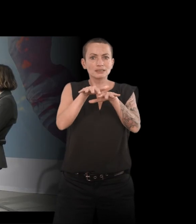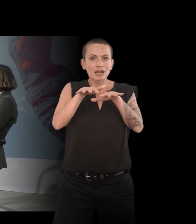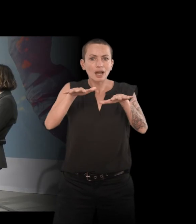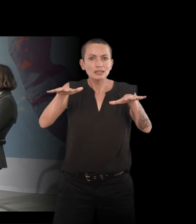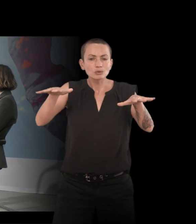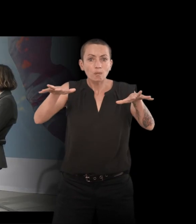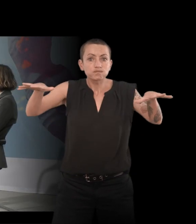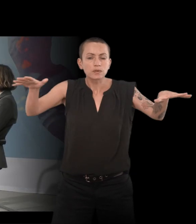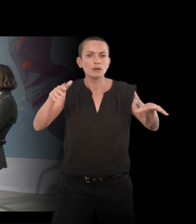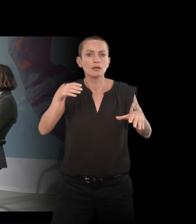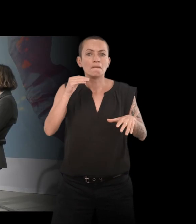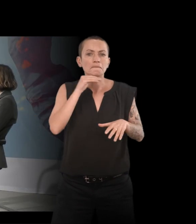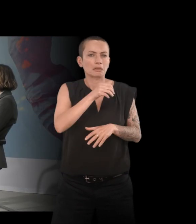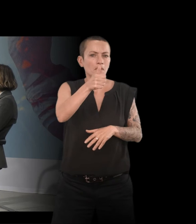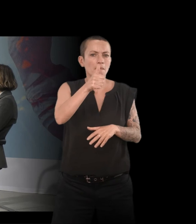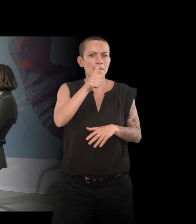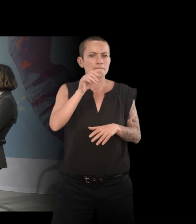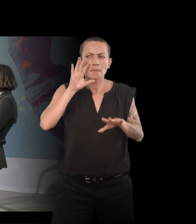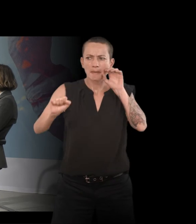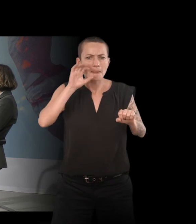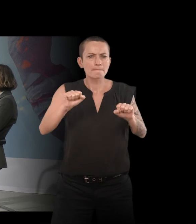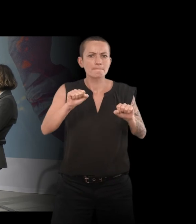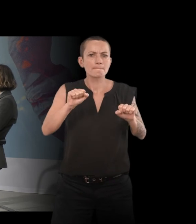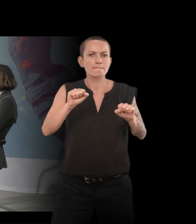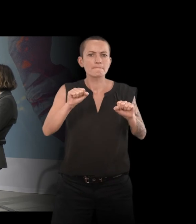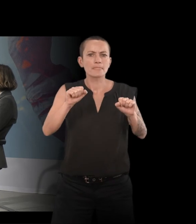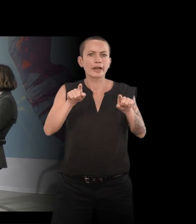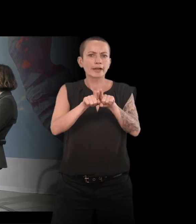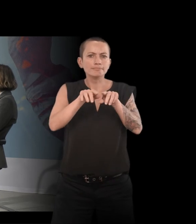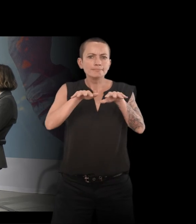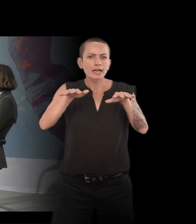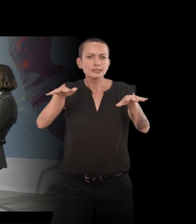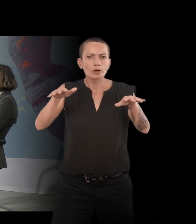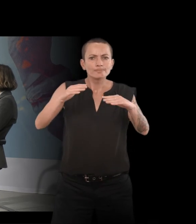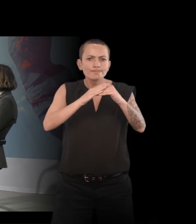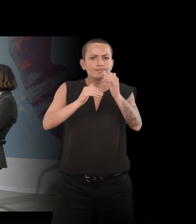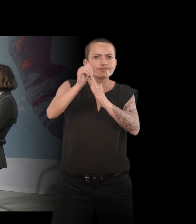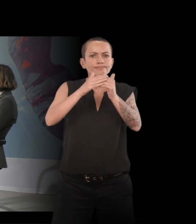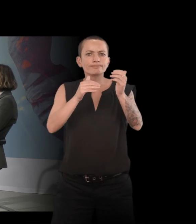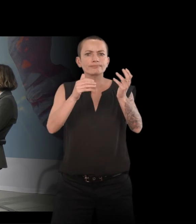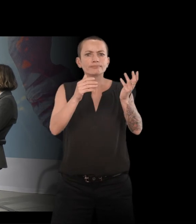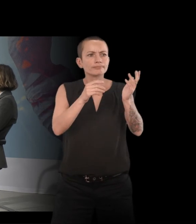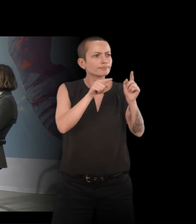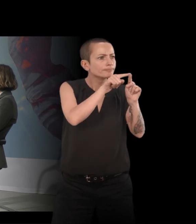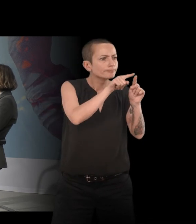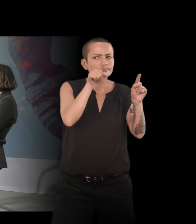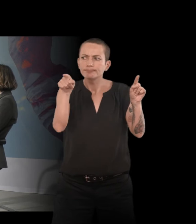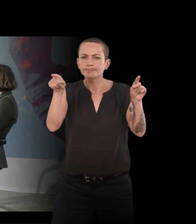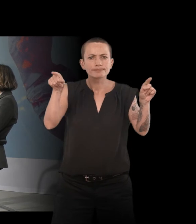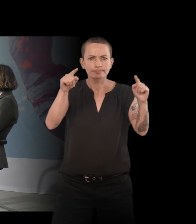très vite vous repérer et construire vous-même votre propre toile en naviguant un petit peu d'une référence à l'autre. Et donc, c'est